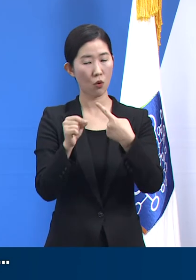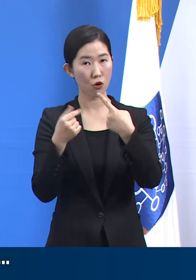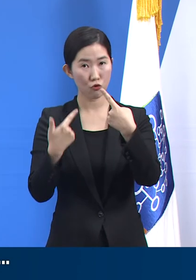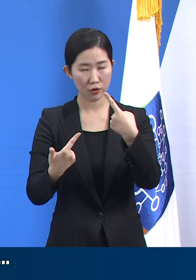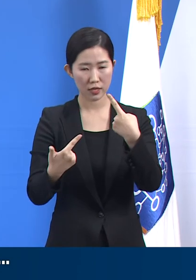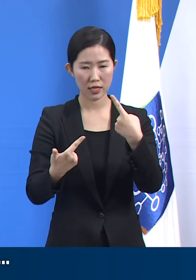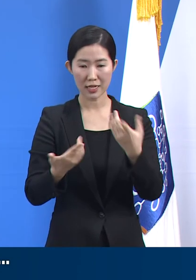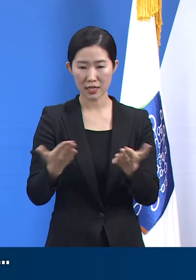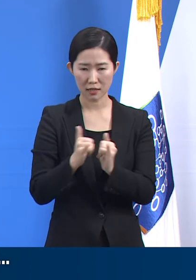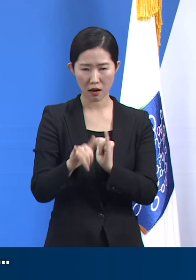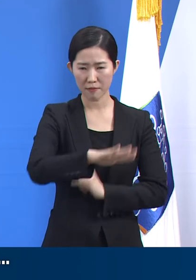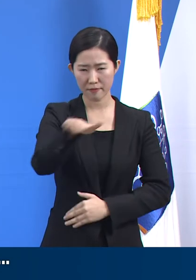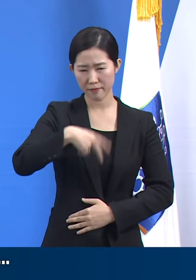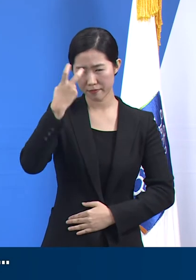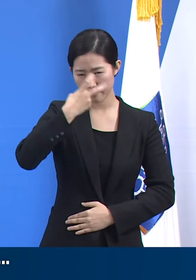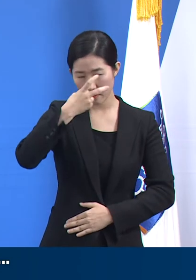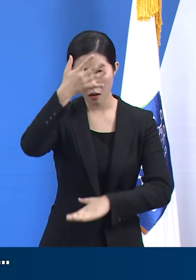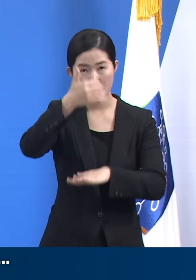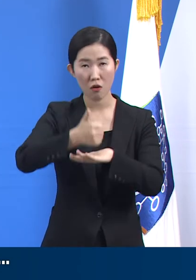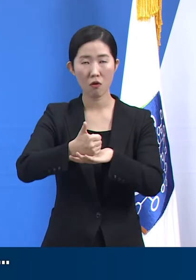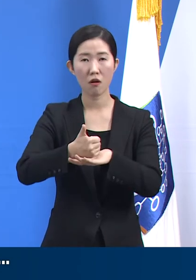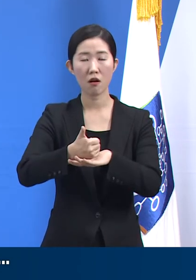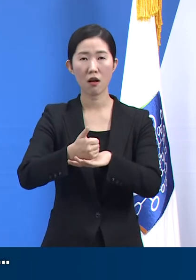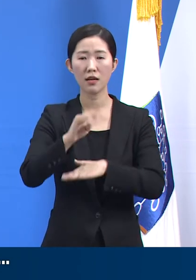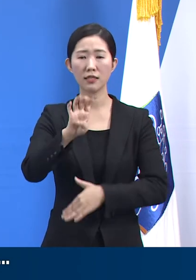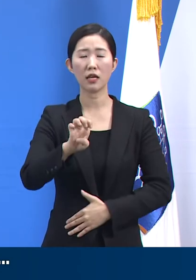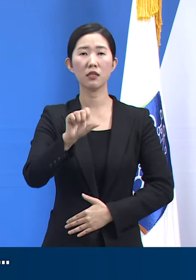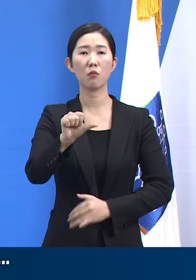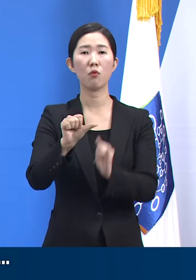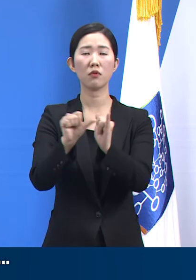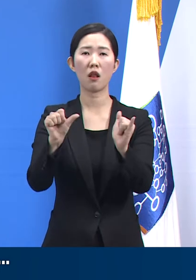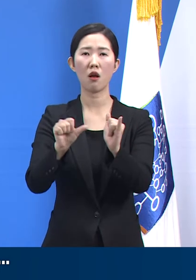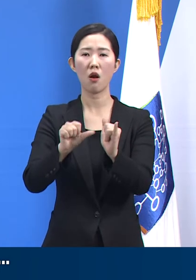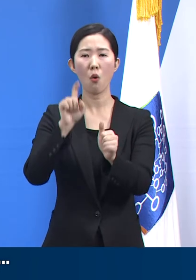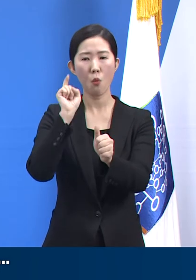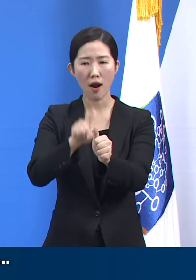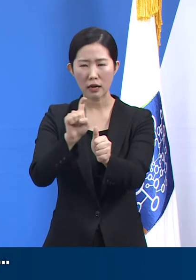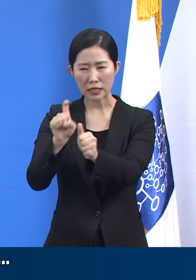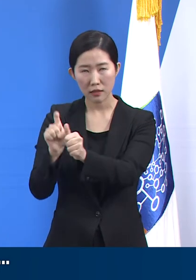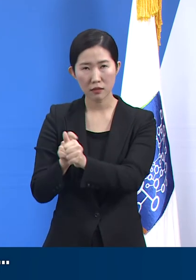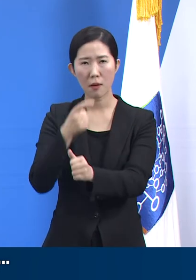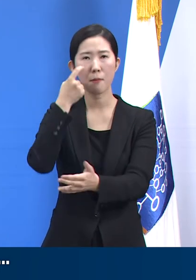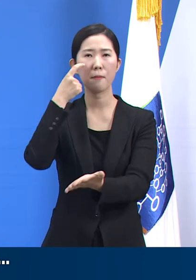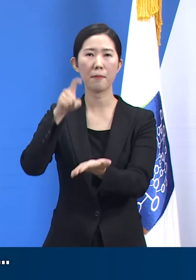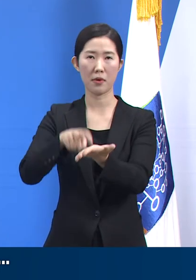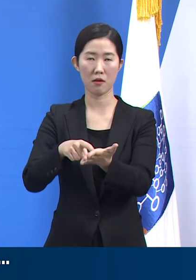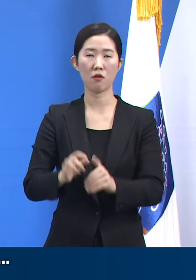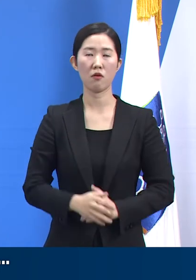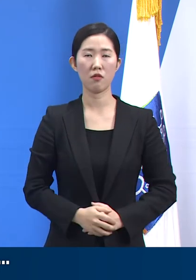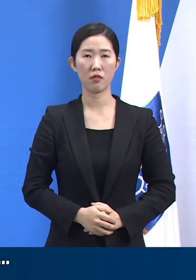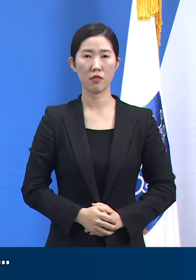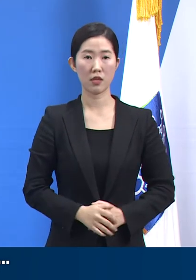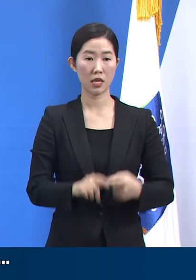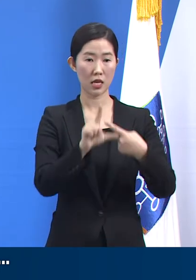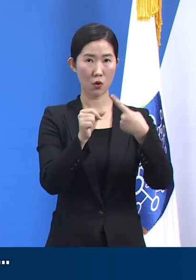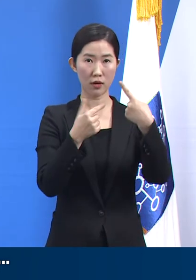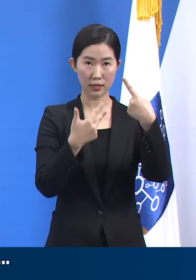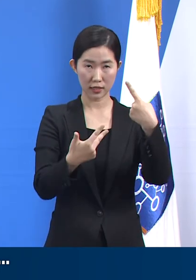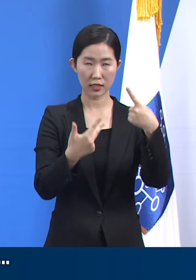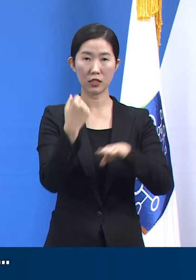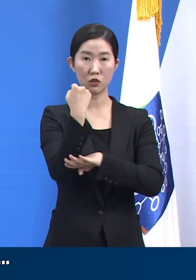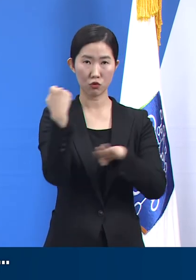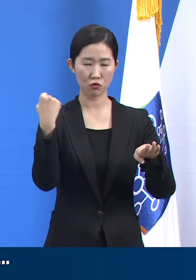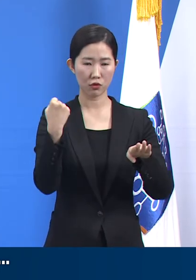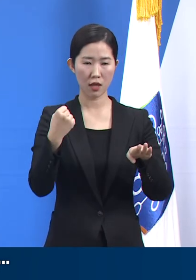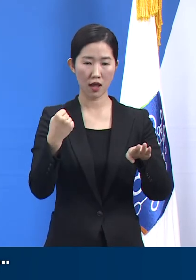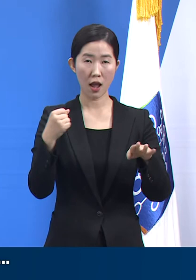실시한 전수검사에서 45명이 확진 판정을 받았습니다. 7일 0시 기준 총 확진자